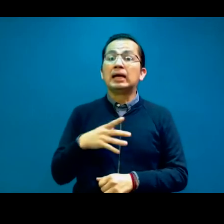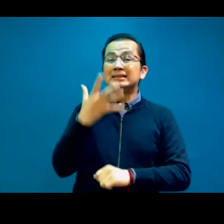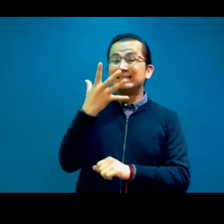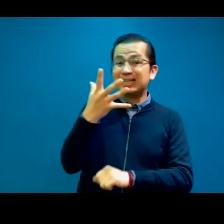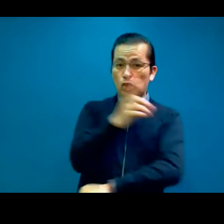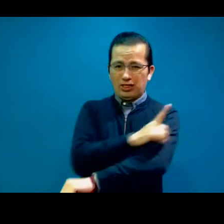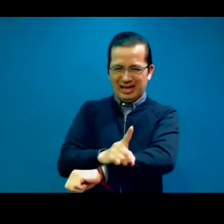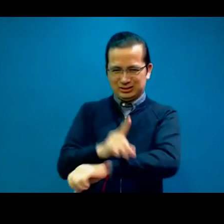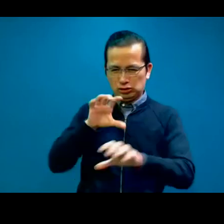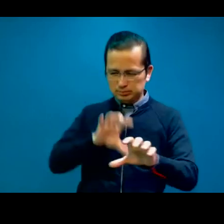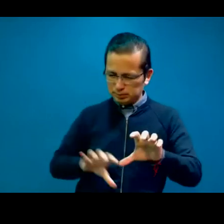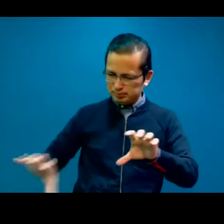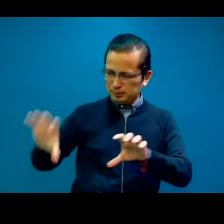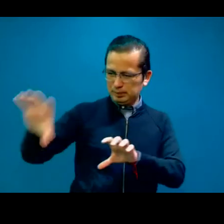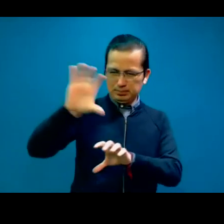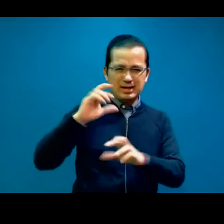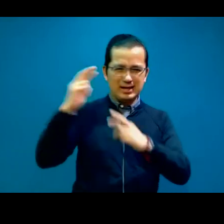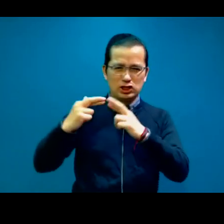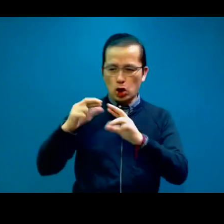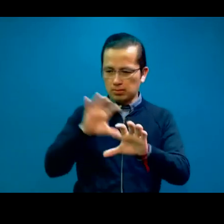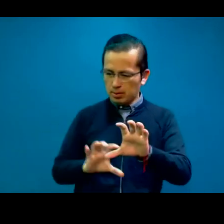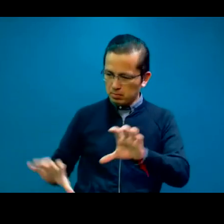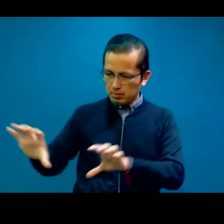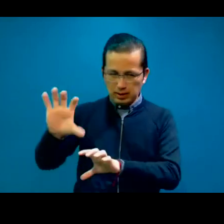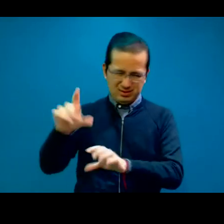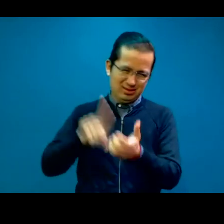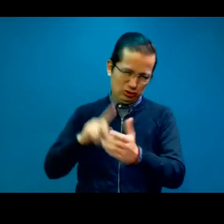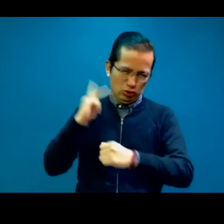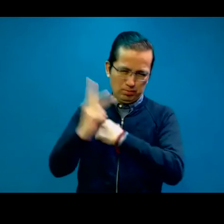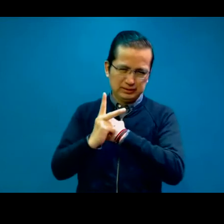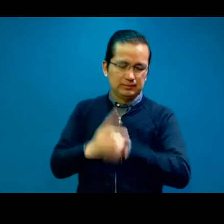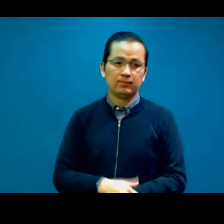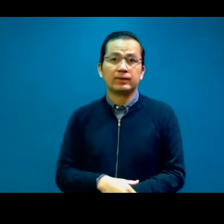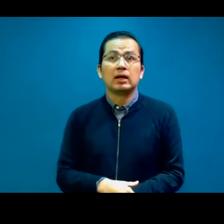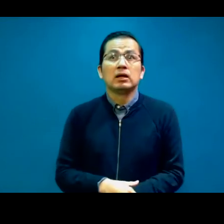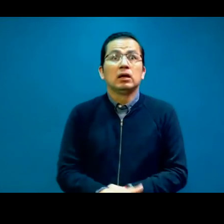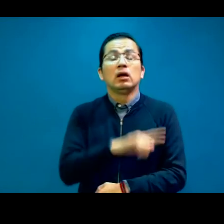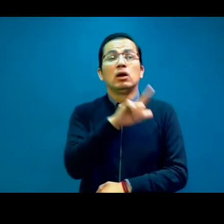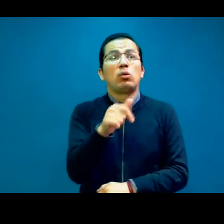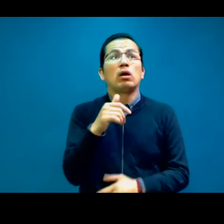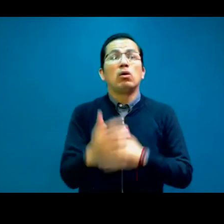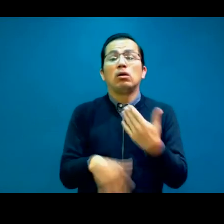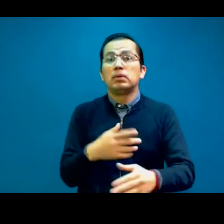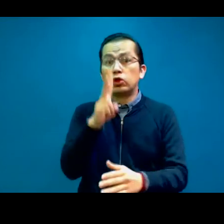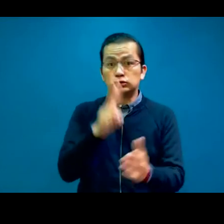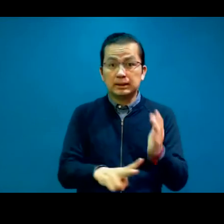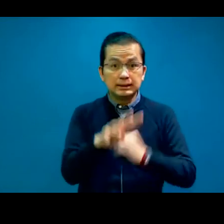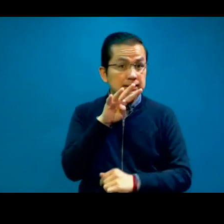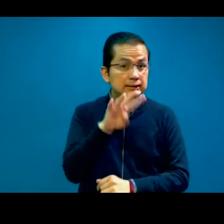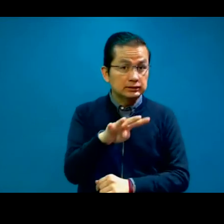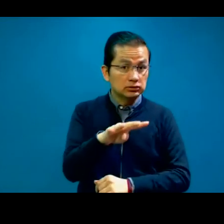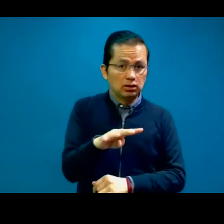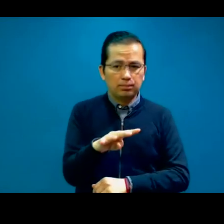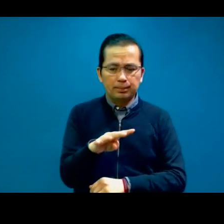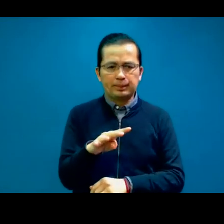Y bueno, en este proceso de construcción, en el 2019, comenzamos a